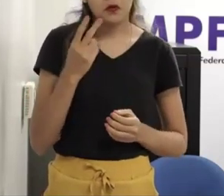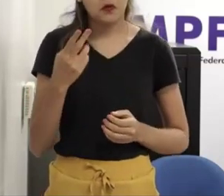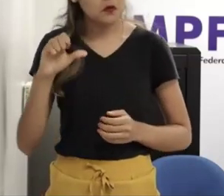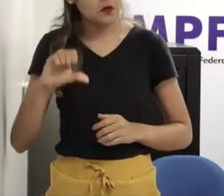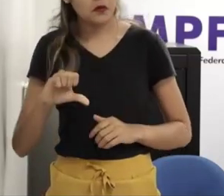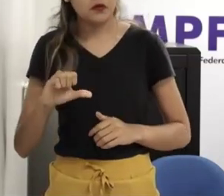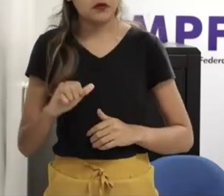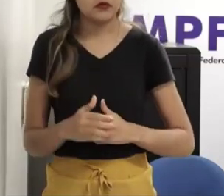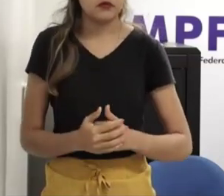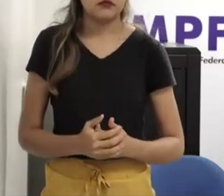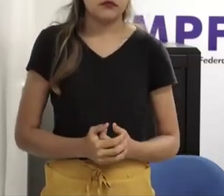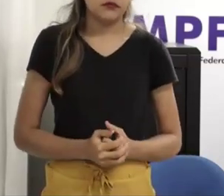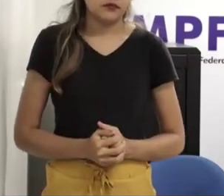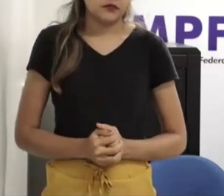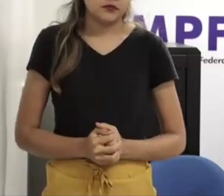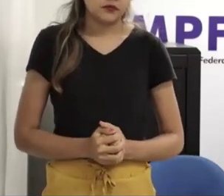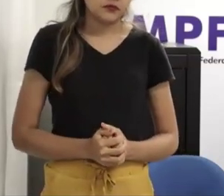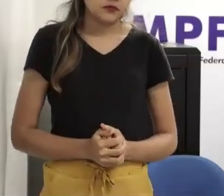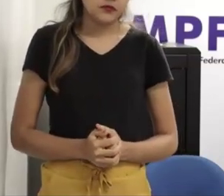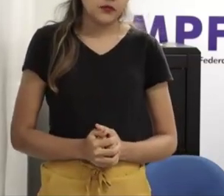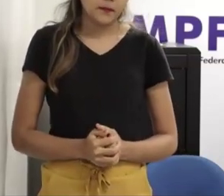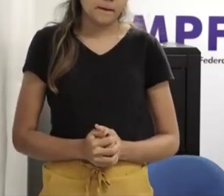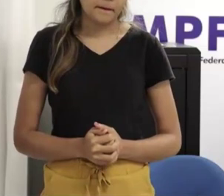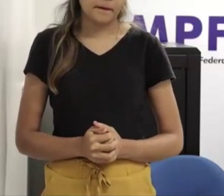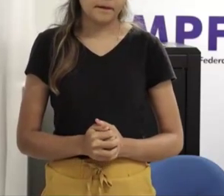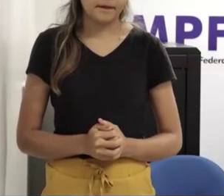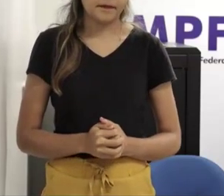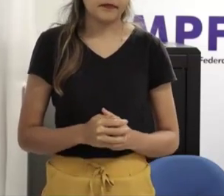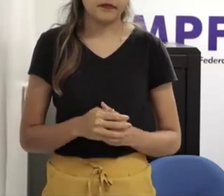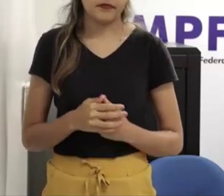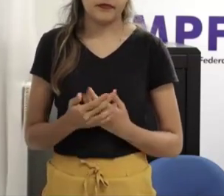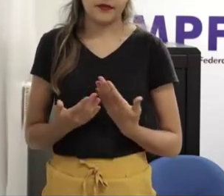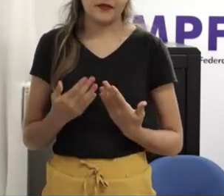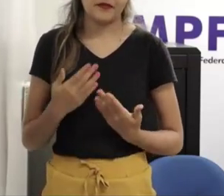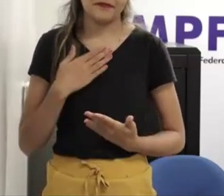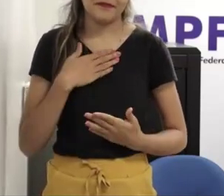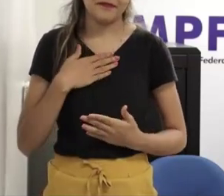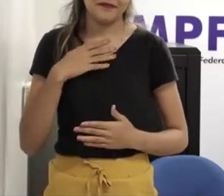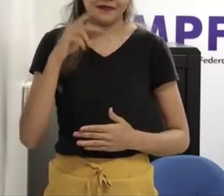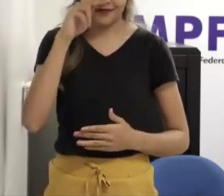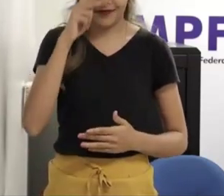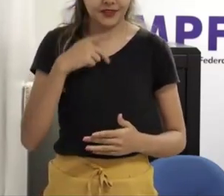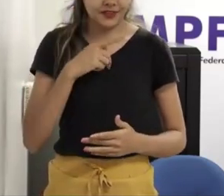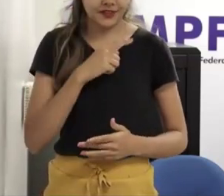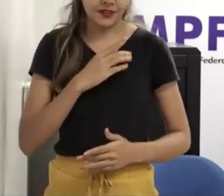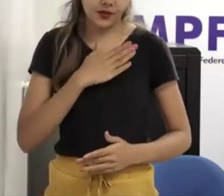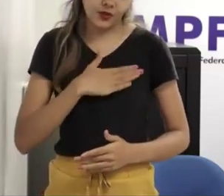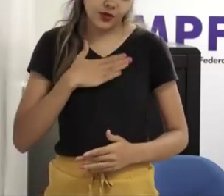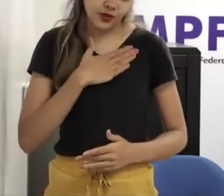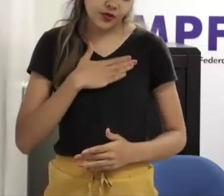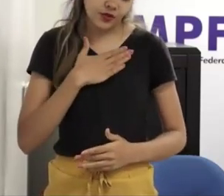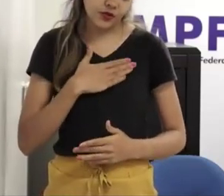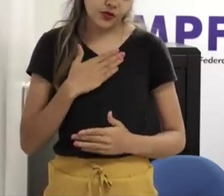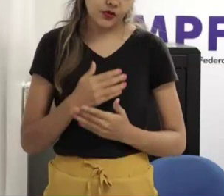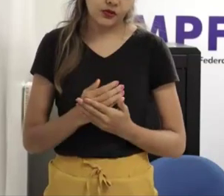muito da minha vida sempre gostei estudar fenomenologia que é olhar um determinado evento sem